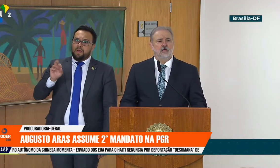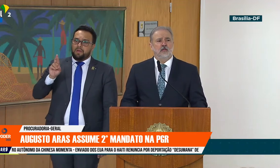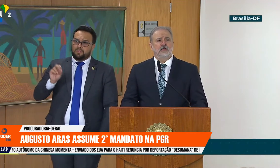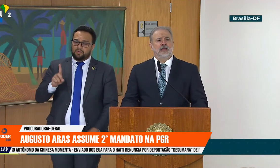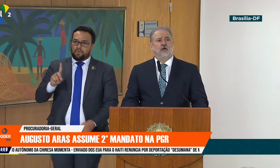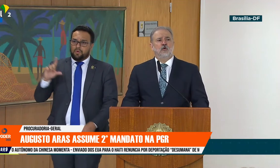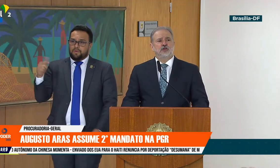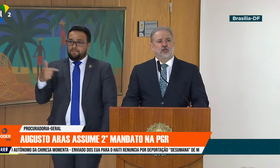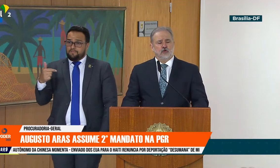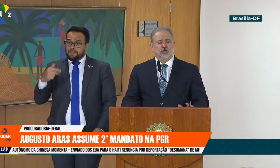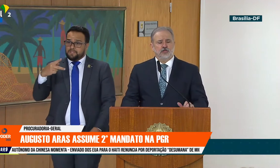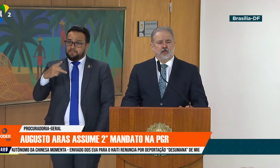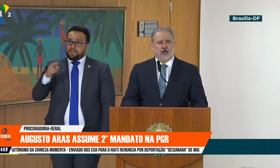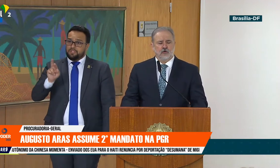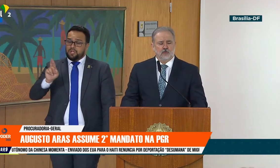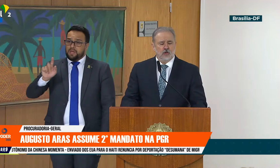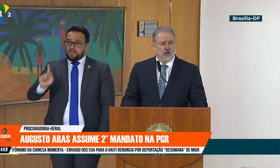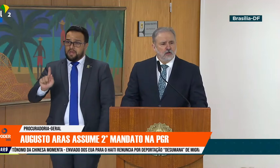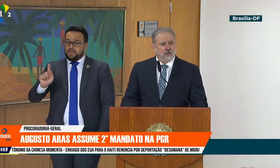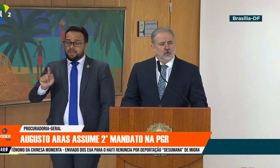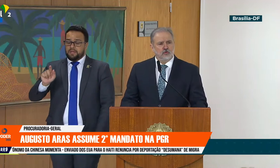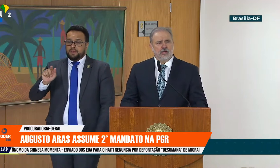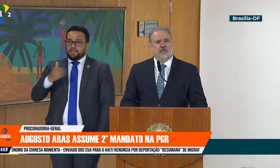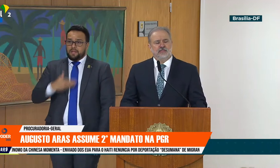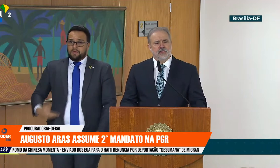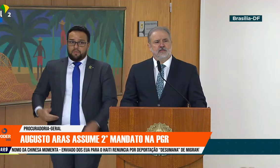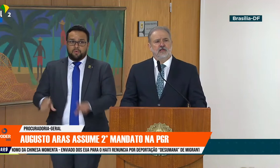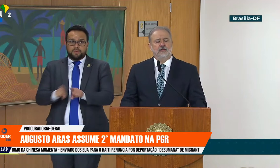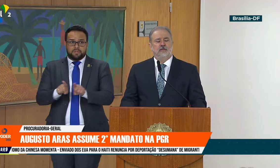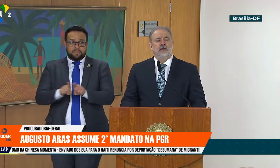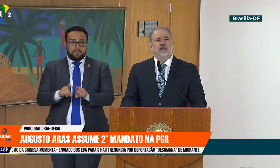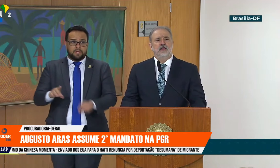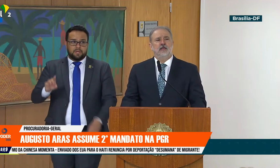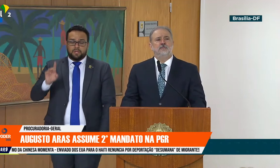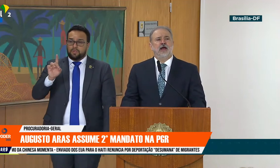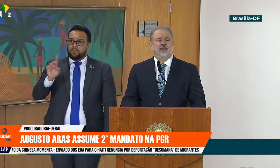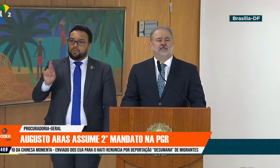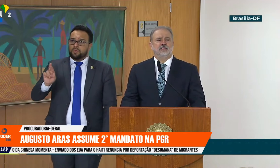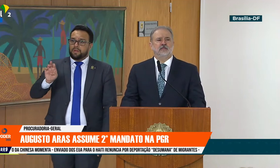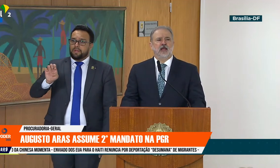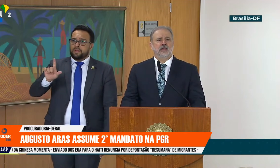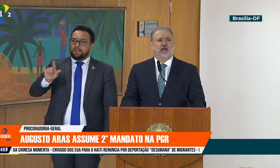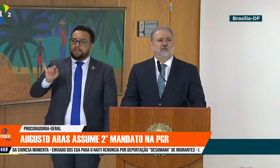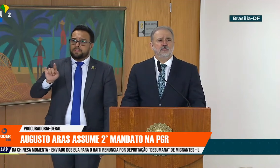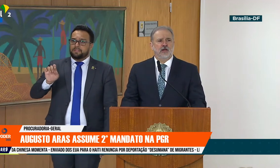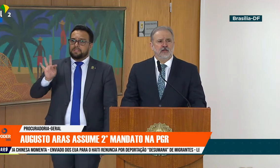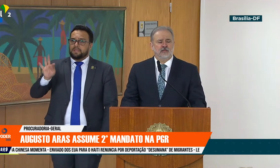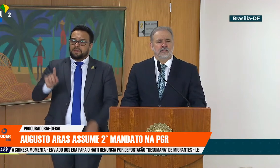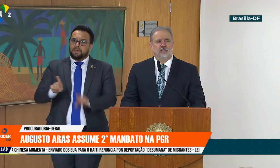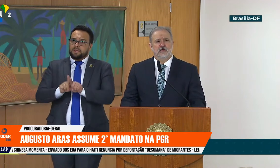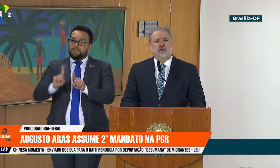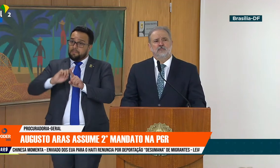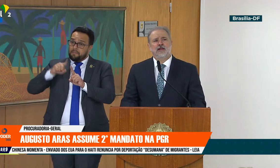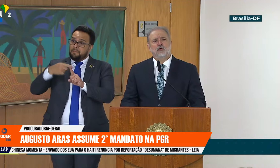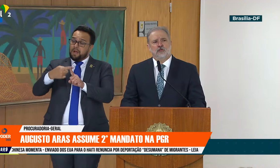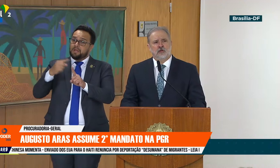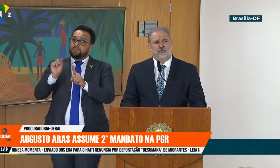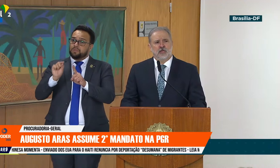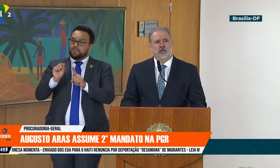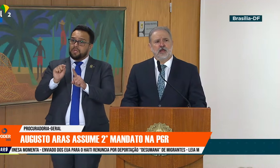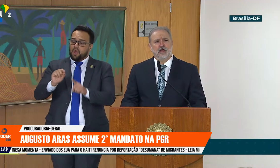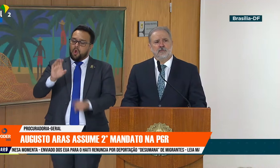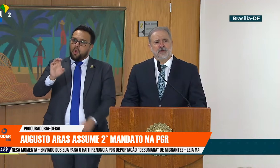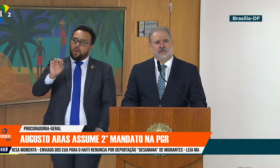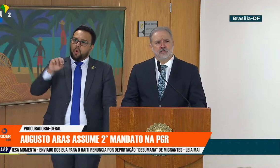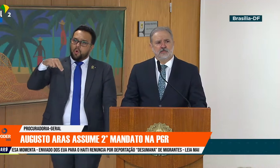República, da Corregedora-Geral, doutora Eliseta, e mais, aqui abro um parêntese, para a